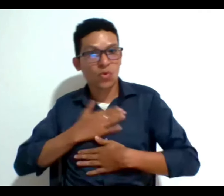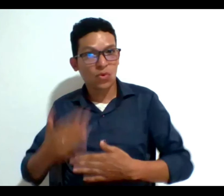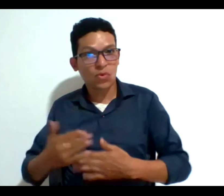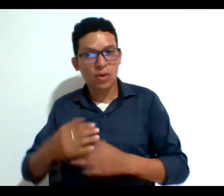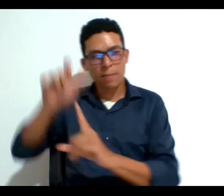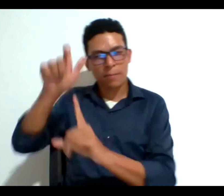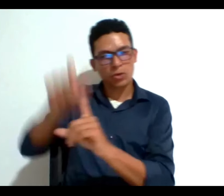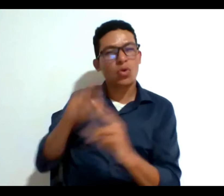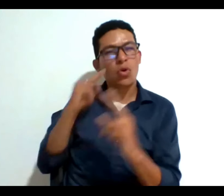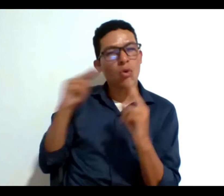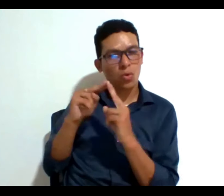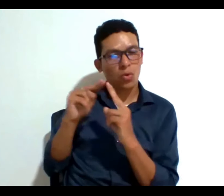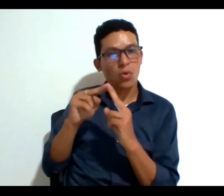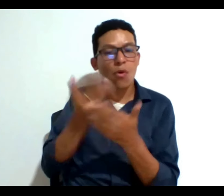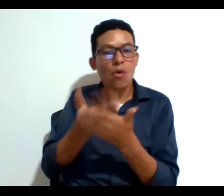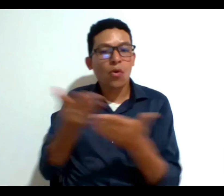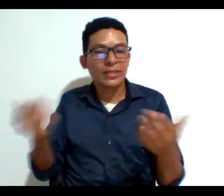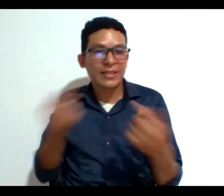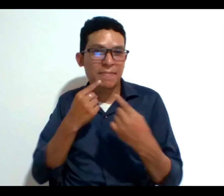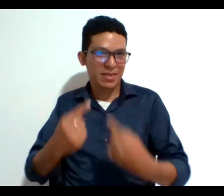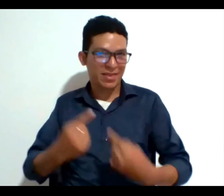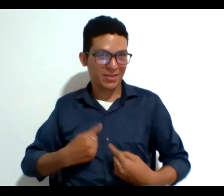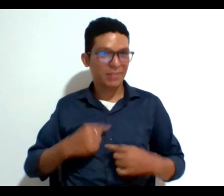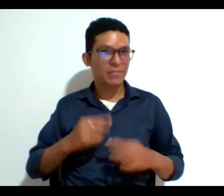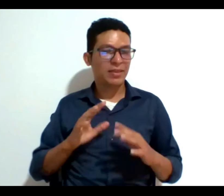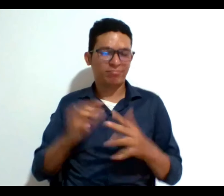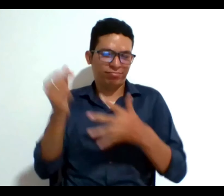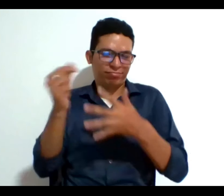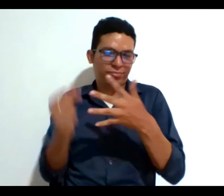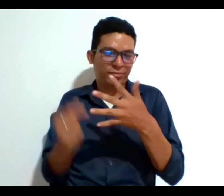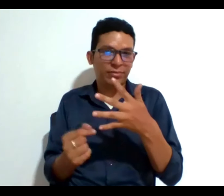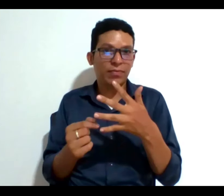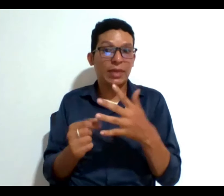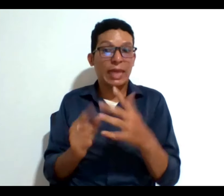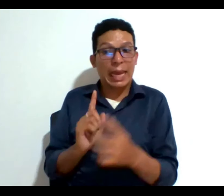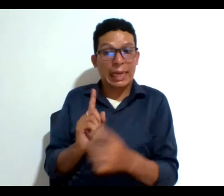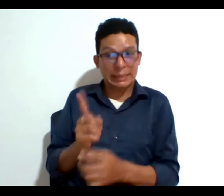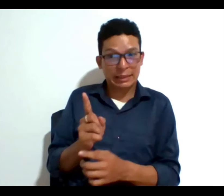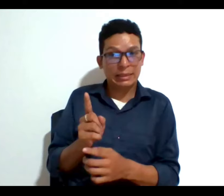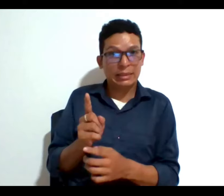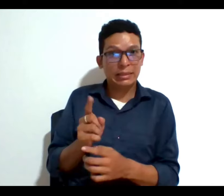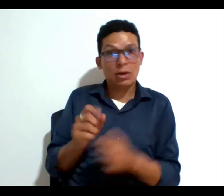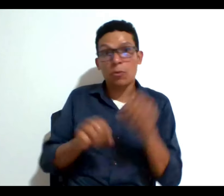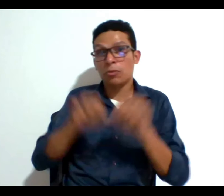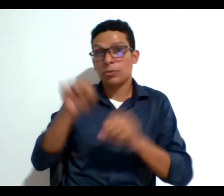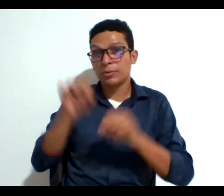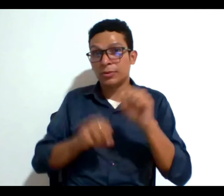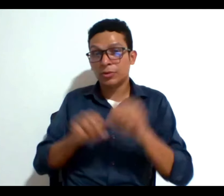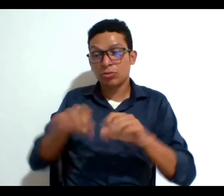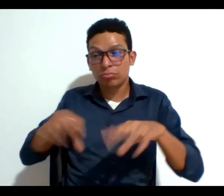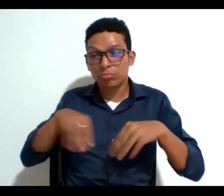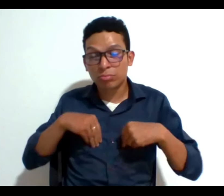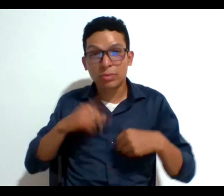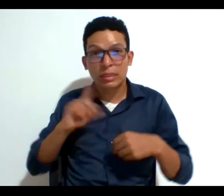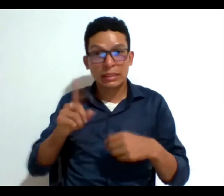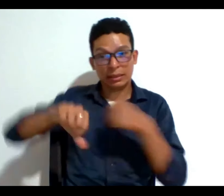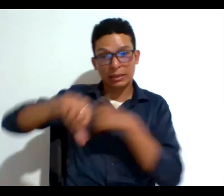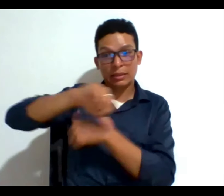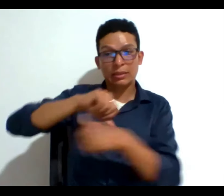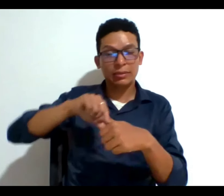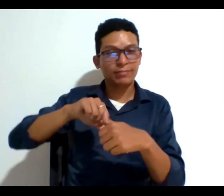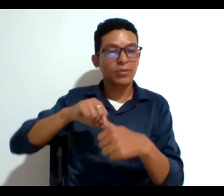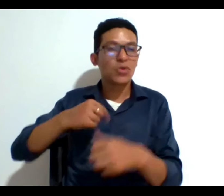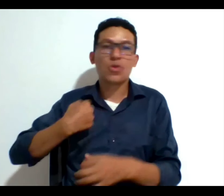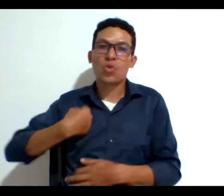por cosas que me dijo en fin esta parte o esta posibilidad de consentimiento sustituto no ha sido